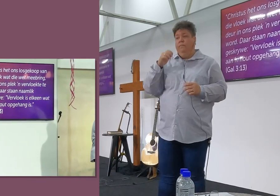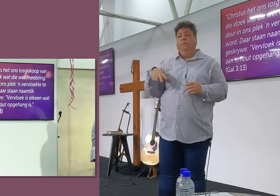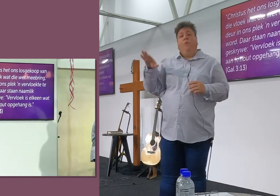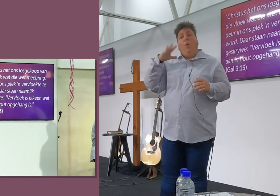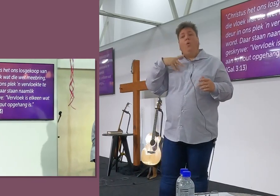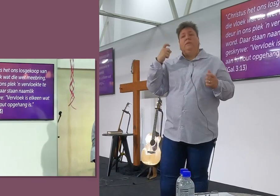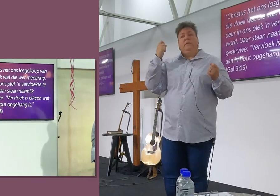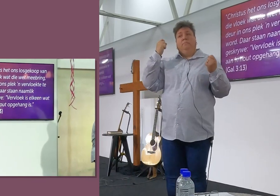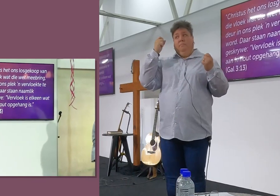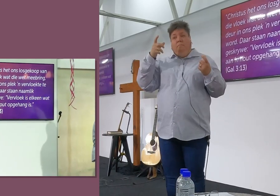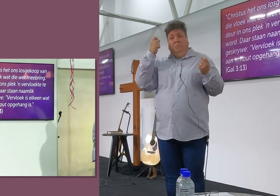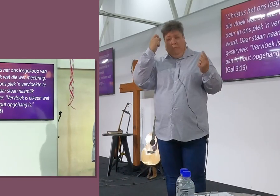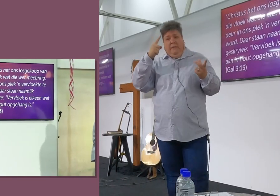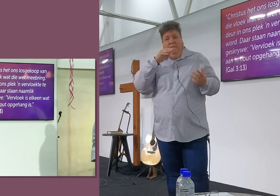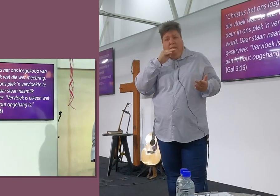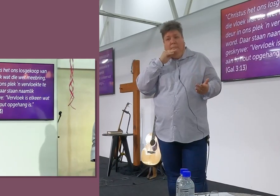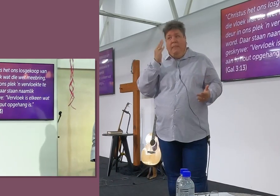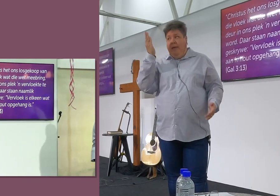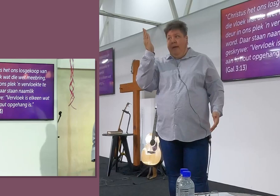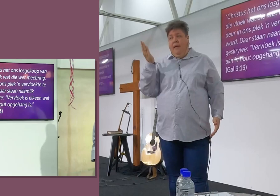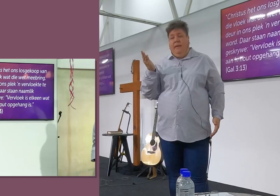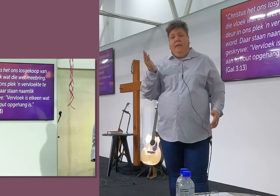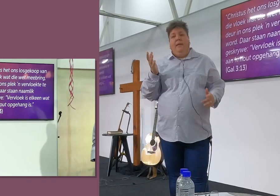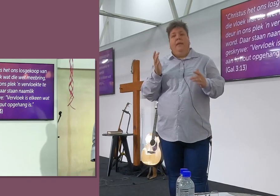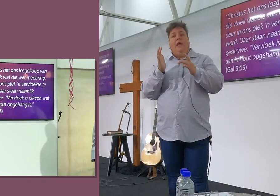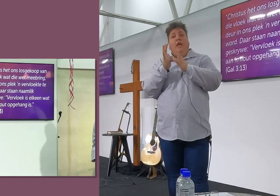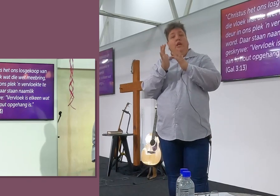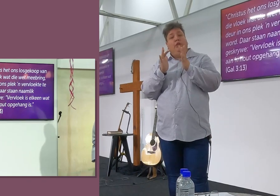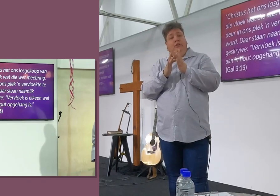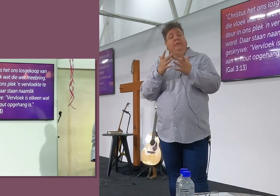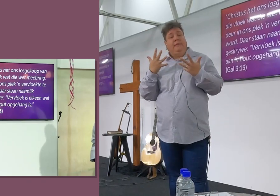Besef jylle wat sê daar in vers, Jesus het een,